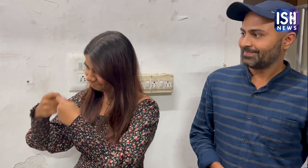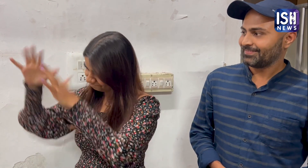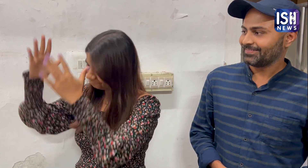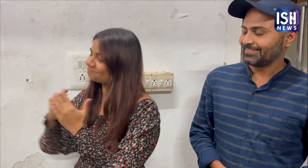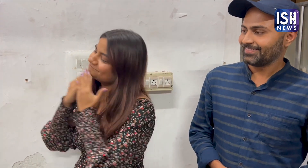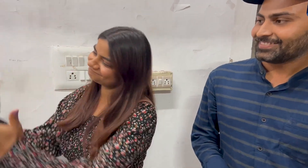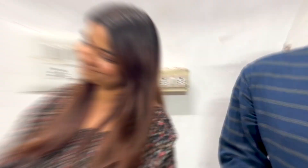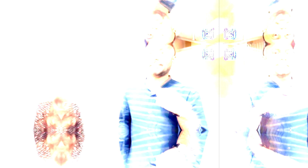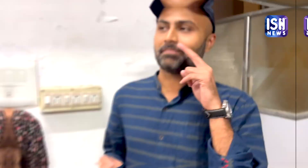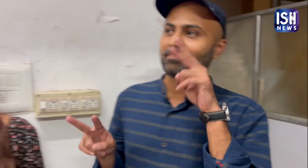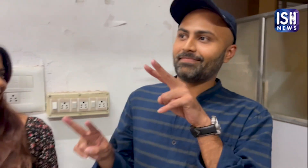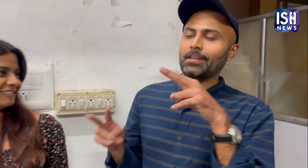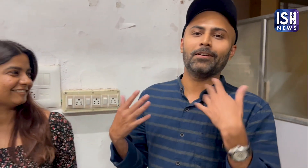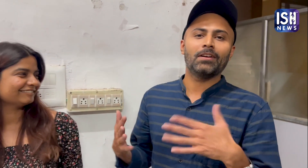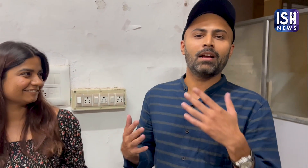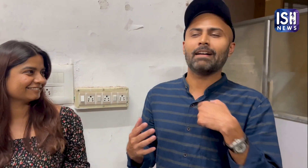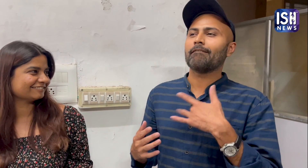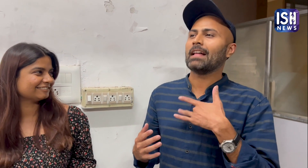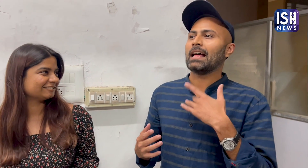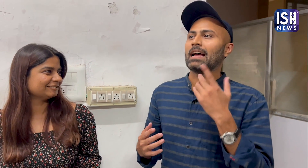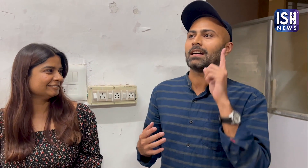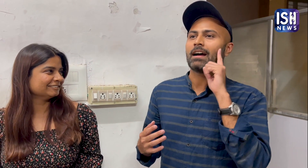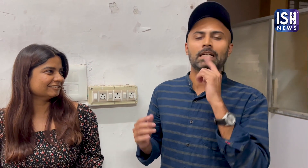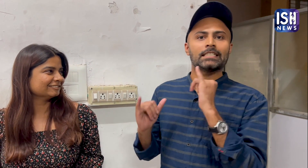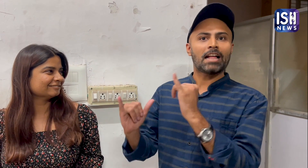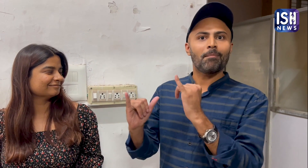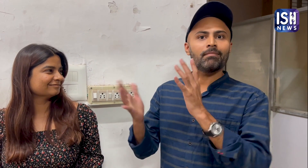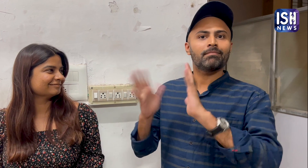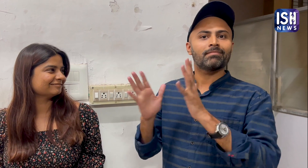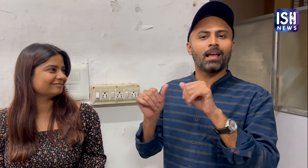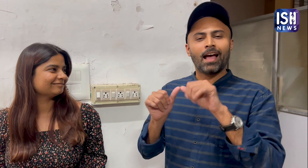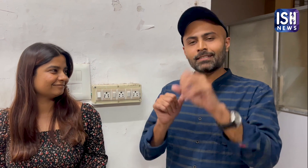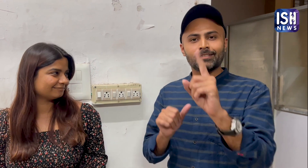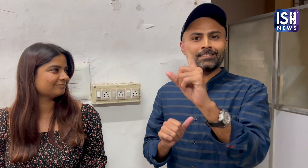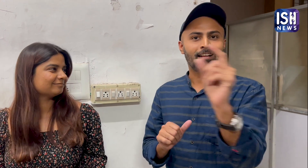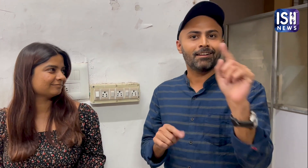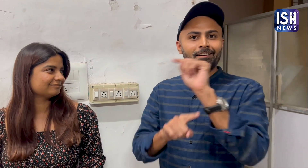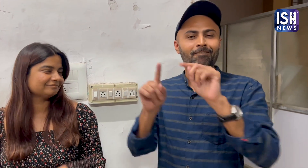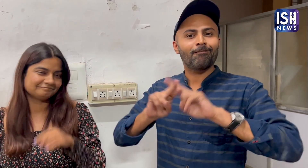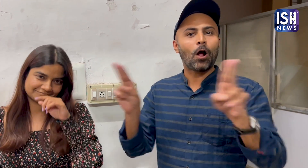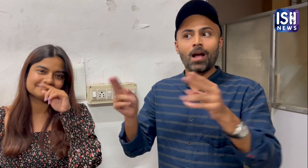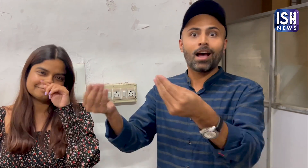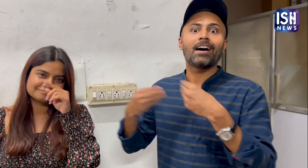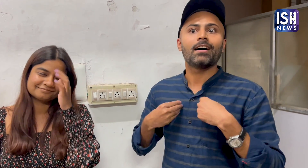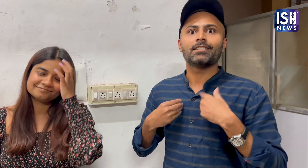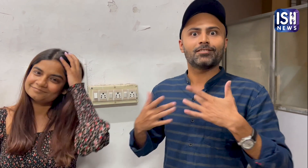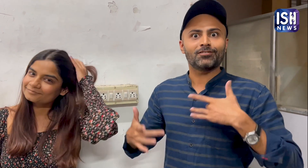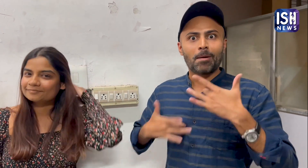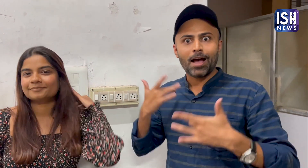टीम को धन्यवाद बहुत खूब साइन्स डेफ के जैसे ही थे ये पूरी तरह से अक्सेसिबिल था भाव,